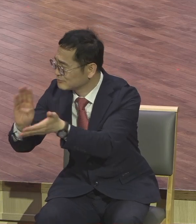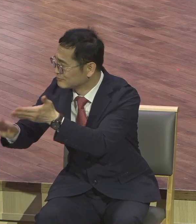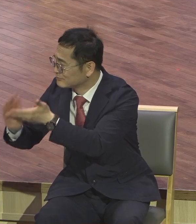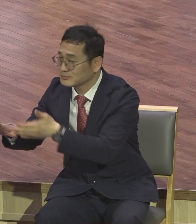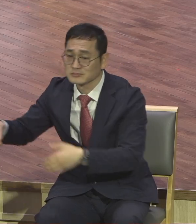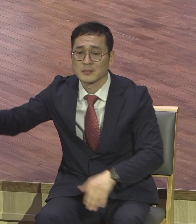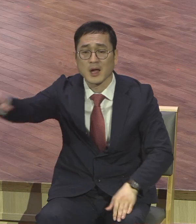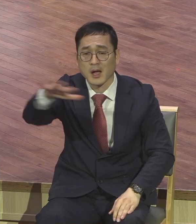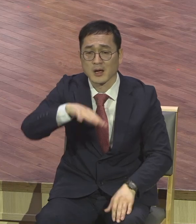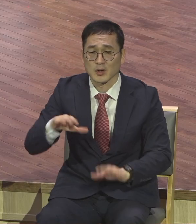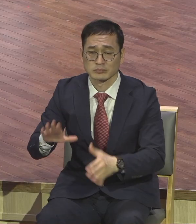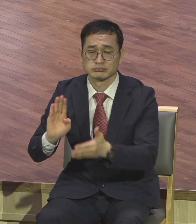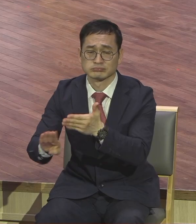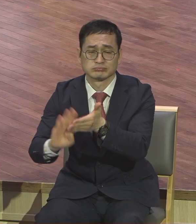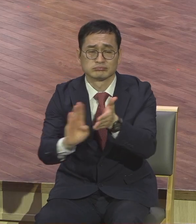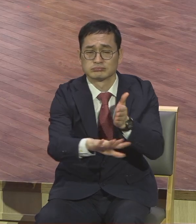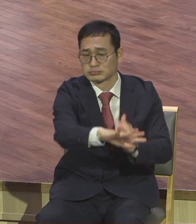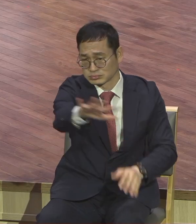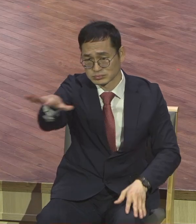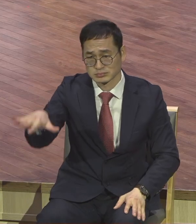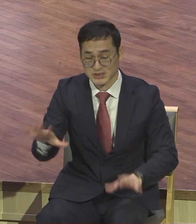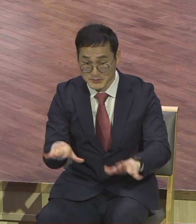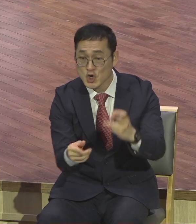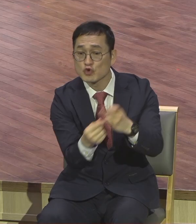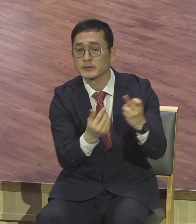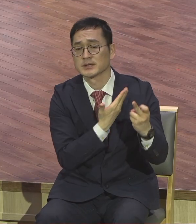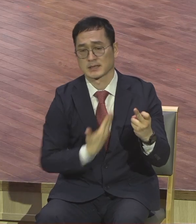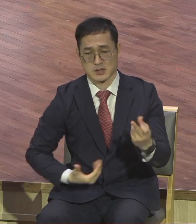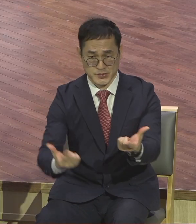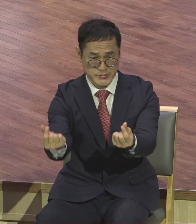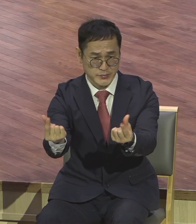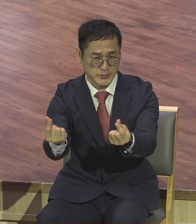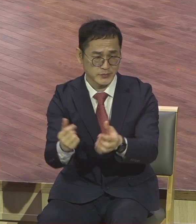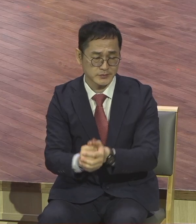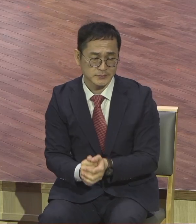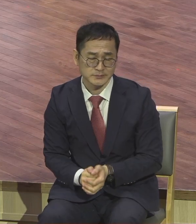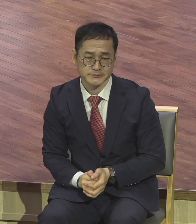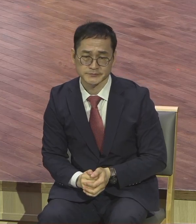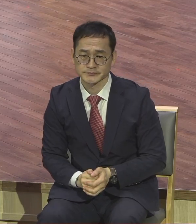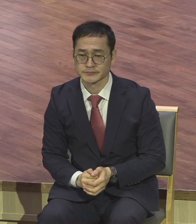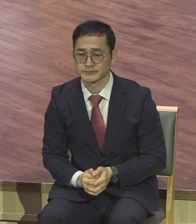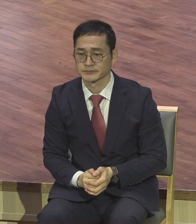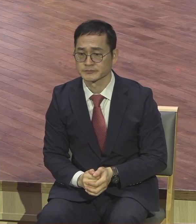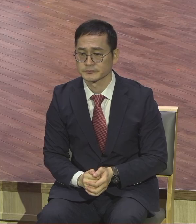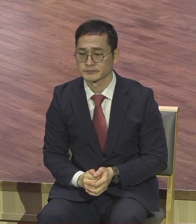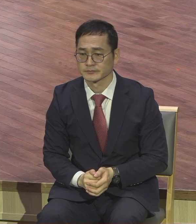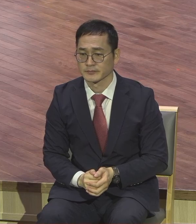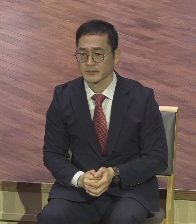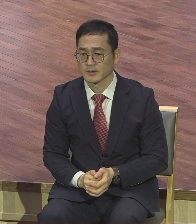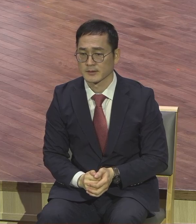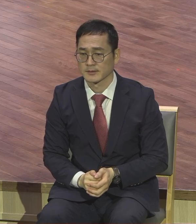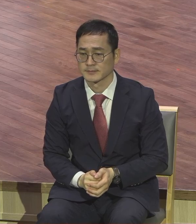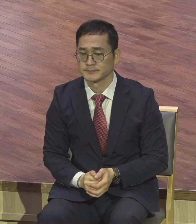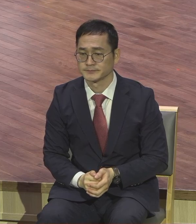여러분에게 주어진 것이 열두 번째 제자 아니고 뭐냐 말이에요. 성도 여러분 여러분 한 번도 빠짐없이